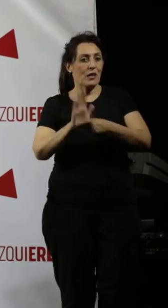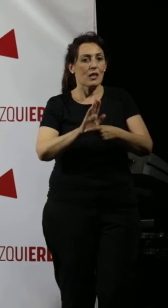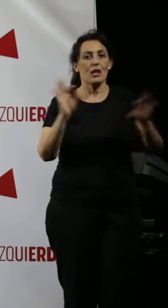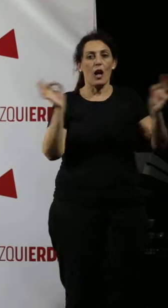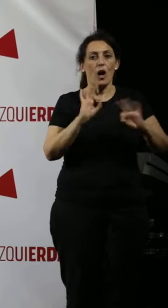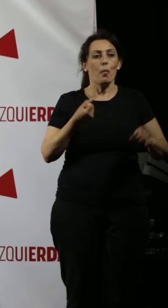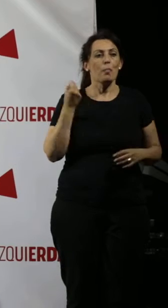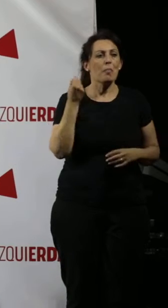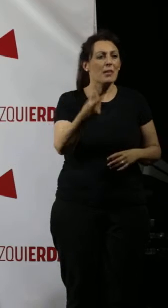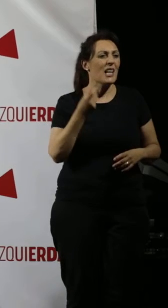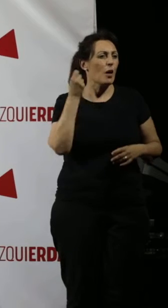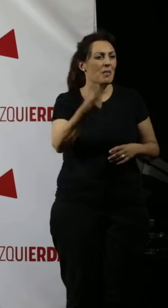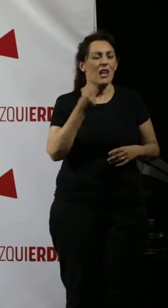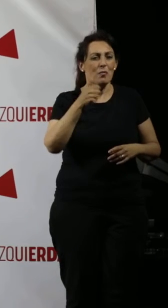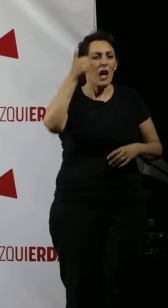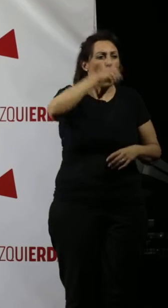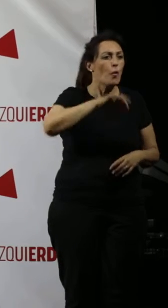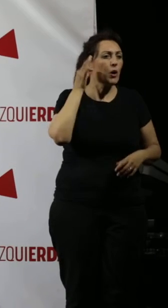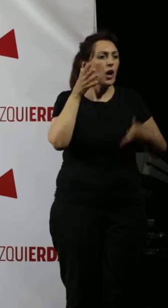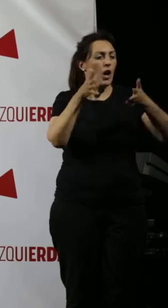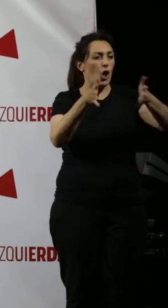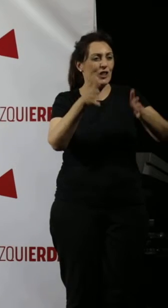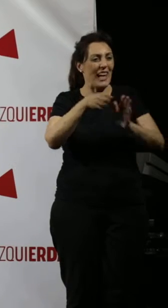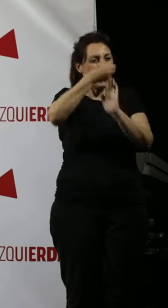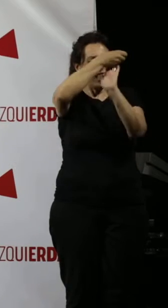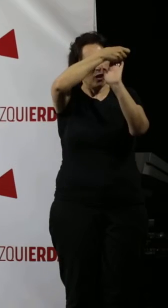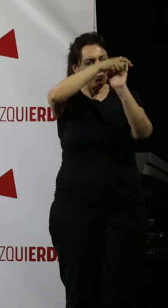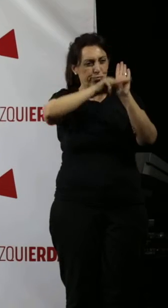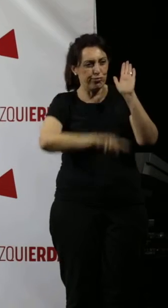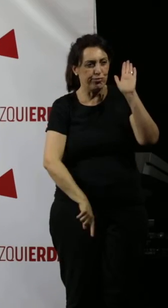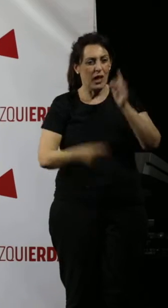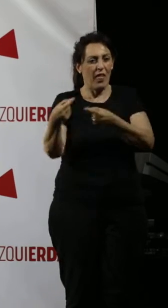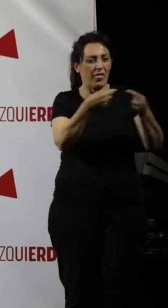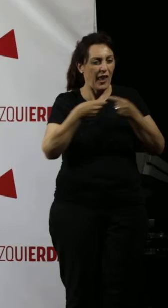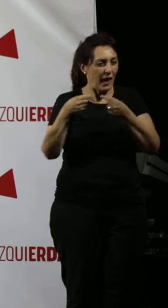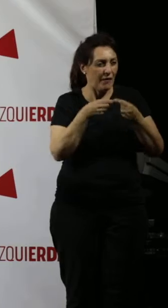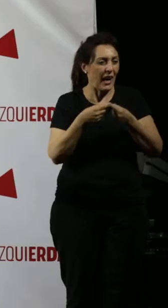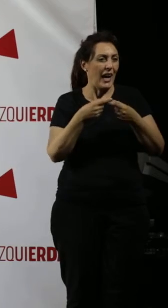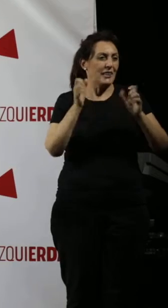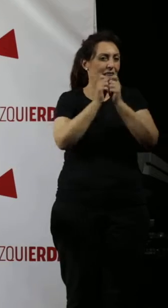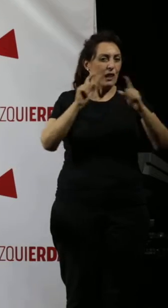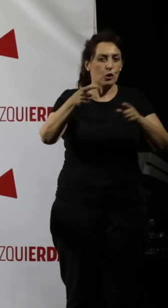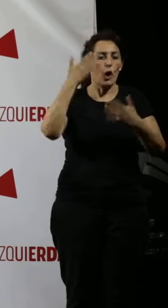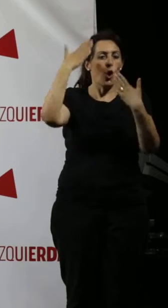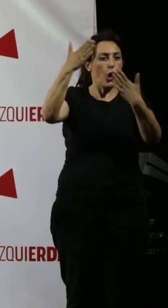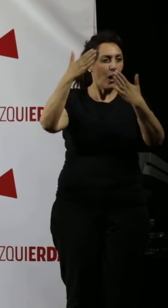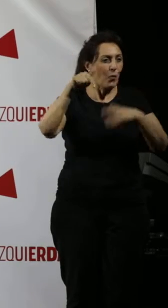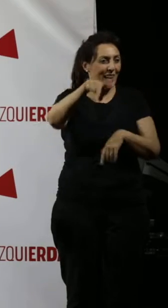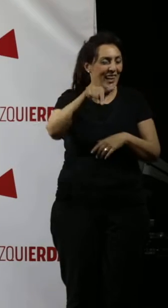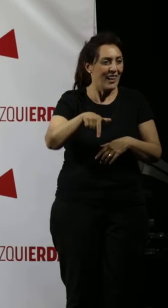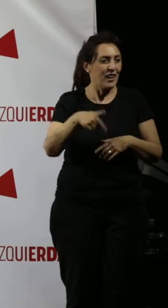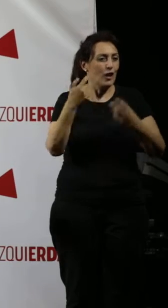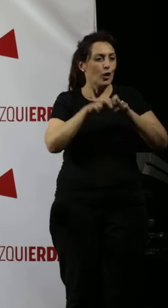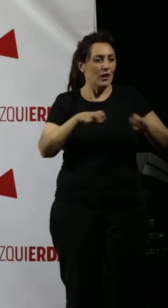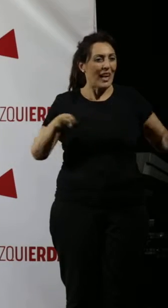se presentan miles de hombres y mujeres como concejales del INSTRA. Y hay debates en los medios. Por cierto, Pedro, enhorabuena. Porque ha hecho